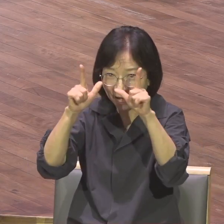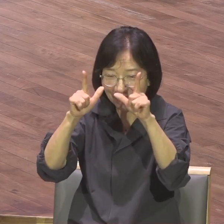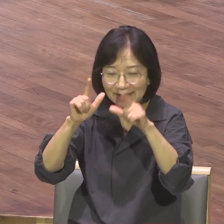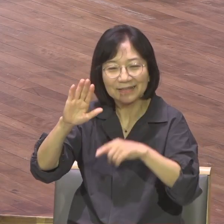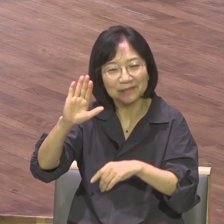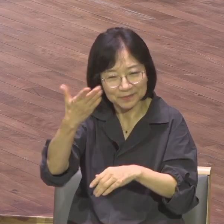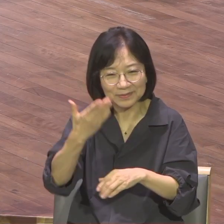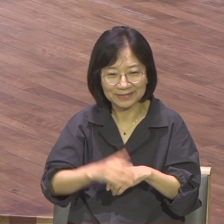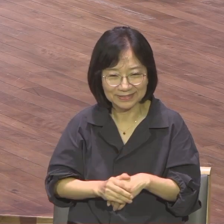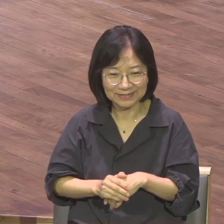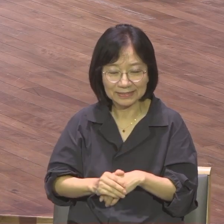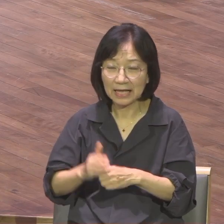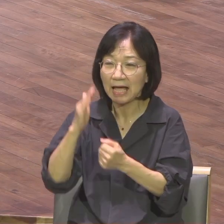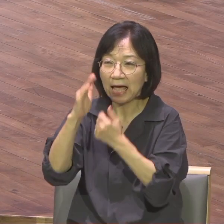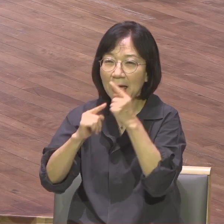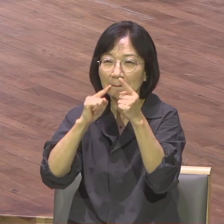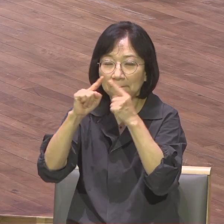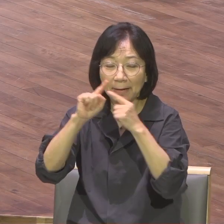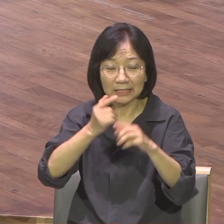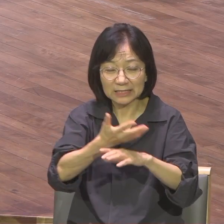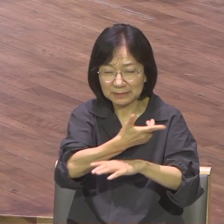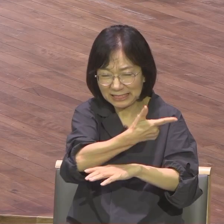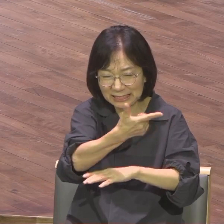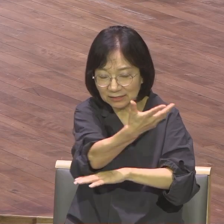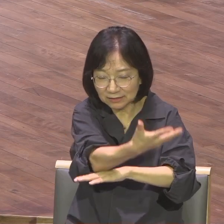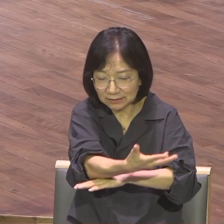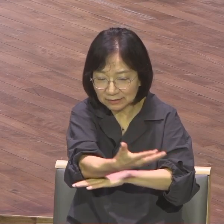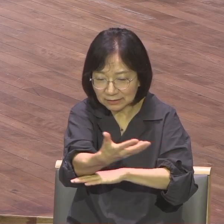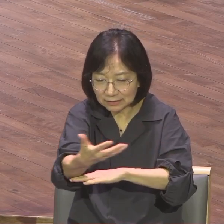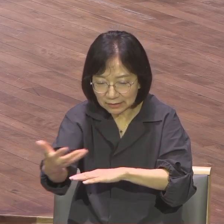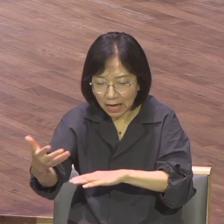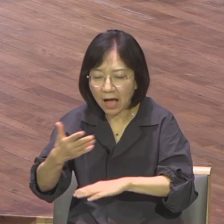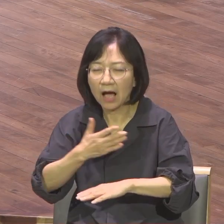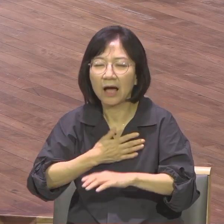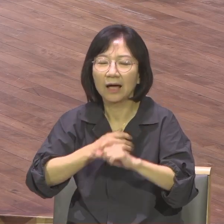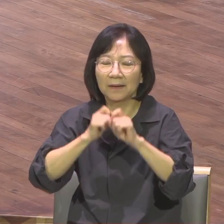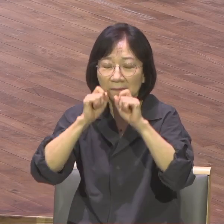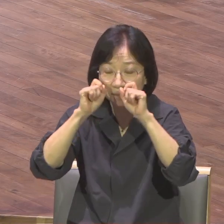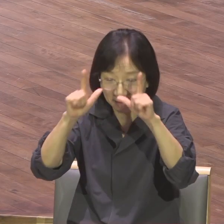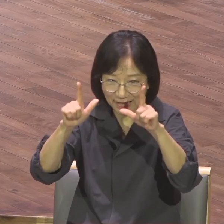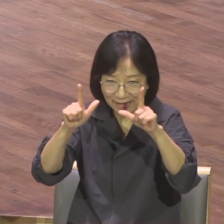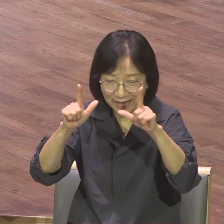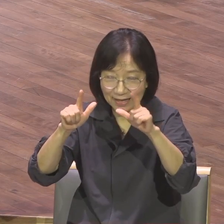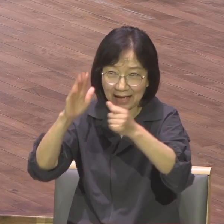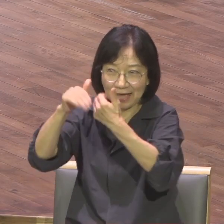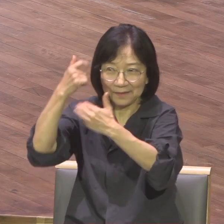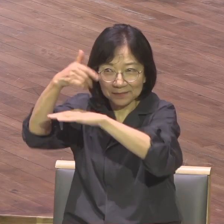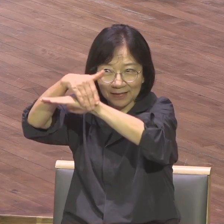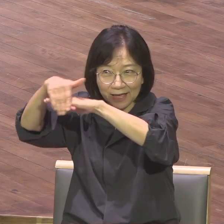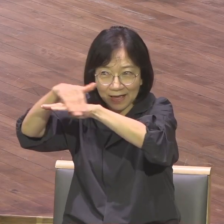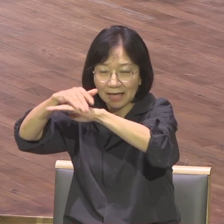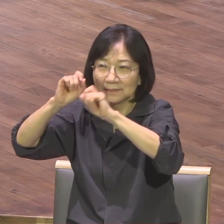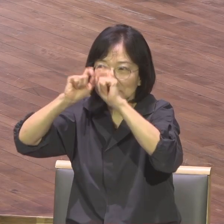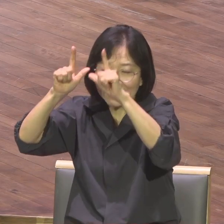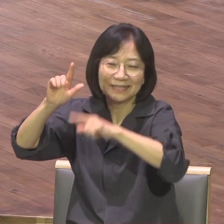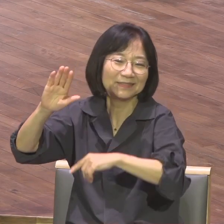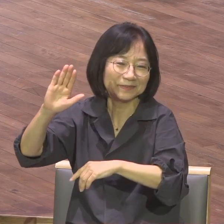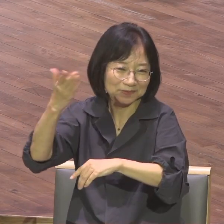흐름이 보이면 그 다음의 시간표 이정표가 발견되는 겁니다 이 힘과 능력을 가지고